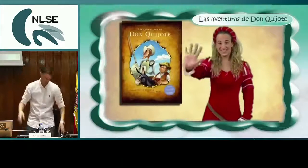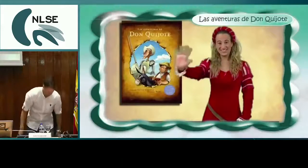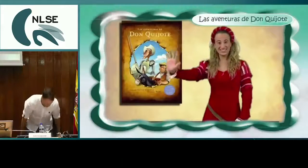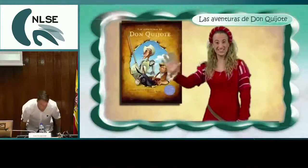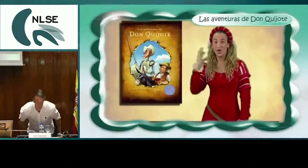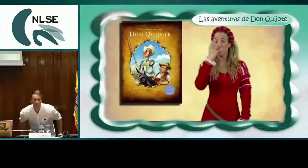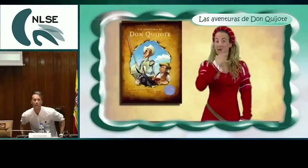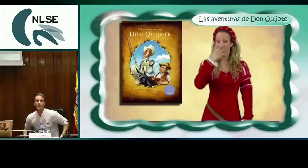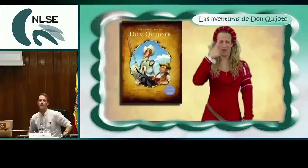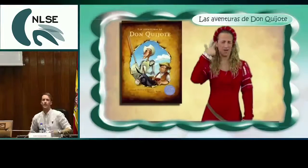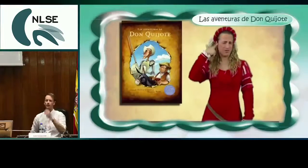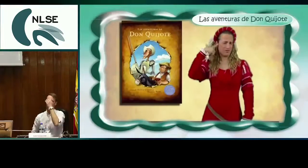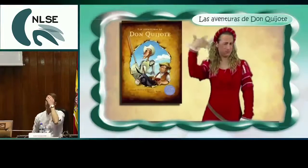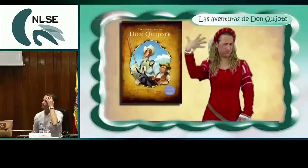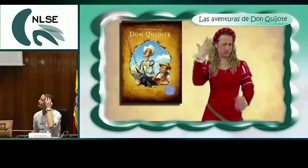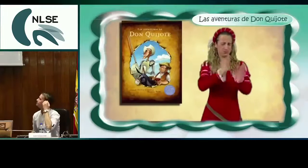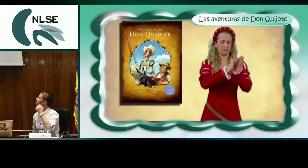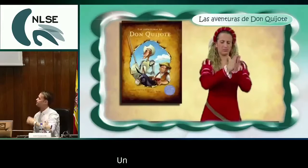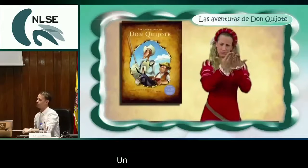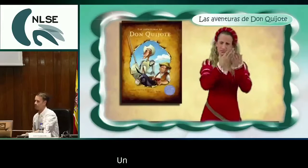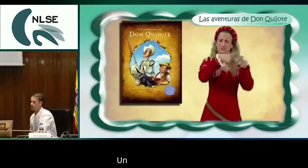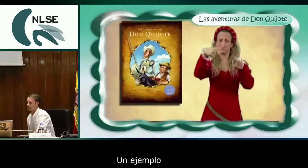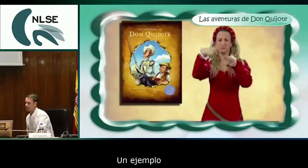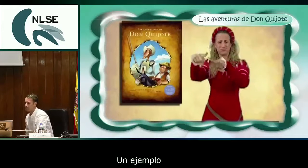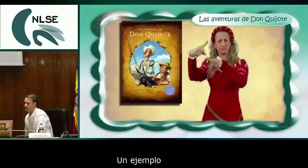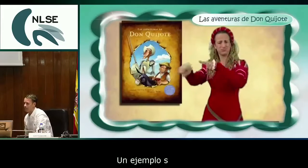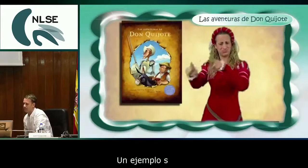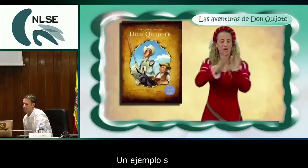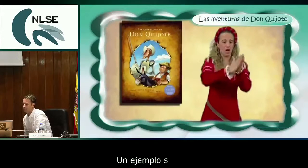Un ejemplo simplemente. Hola amigos, ¿queréis que os cuente un cuento?